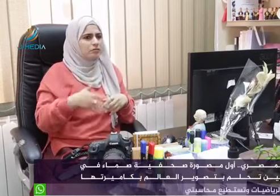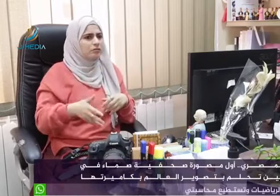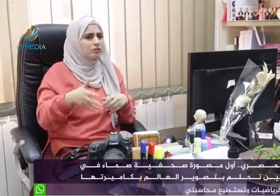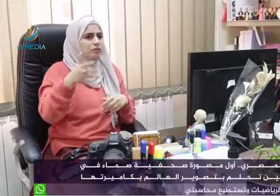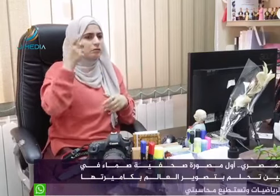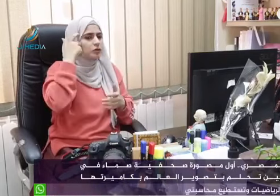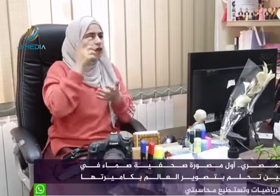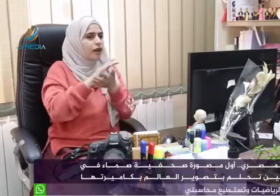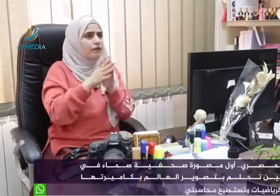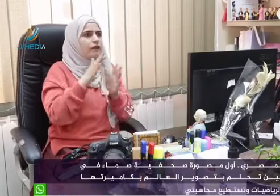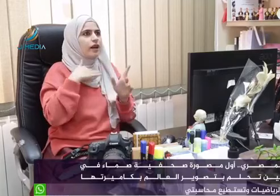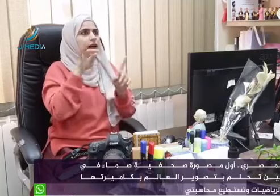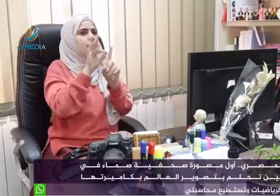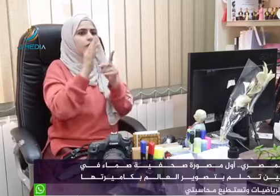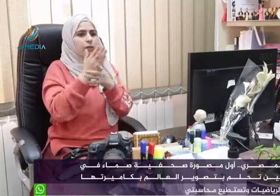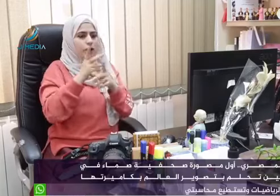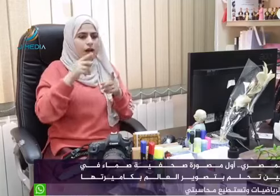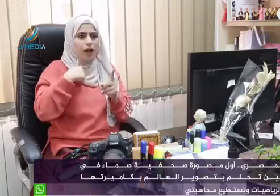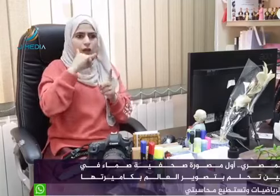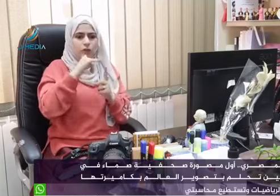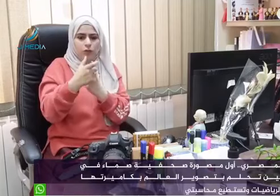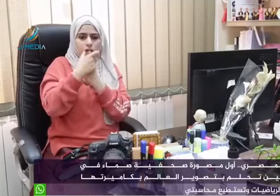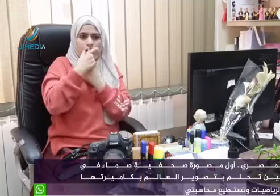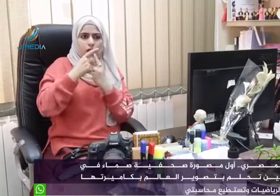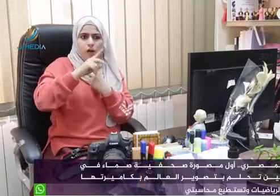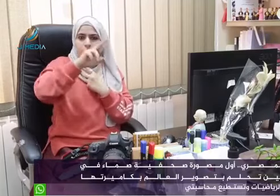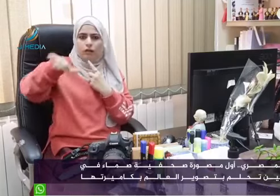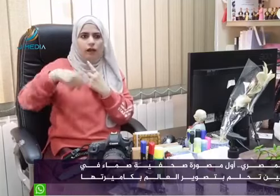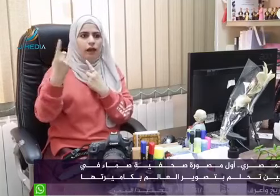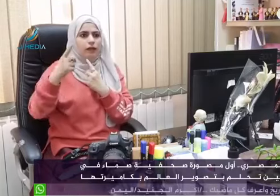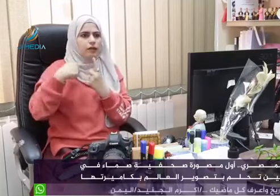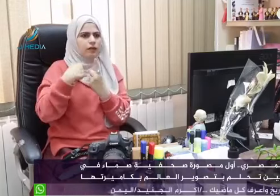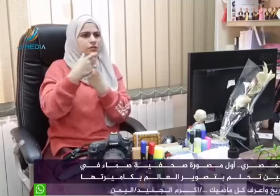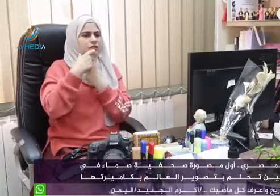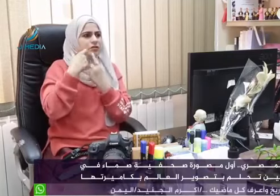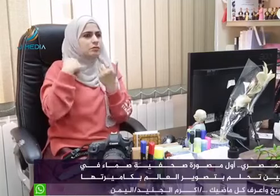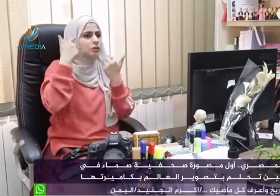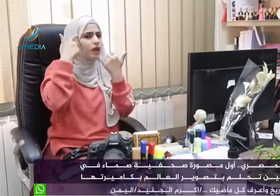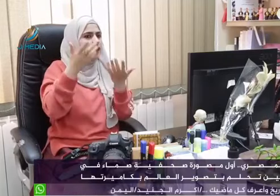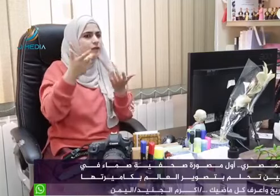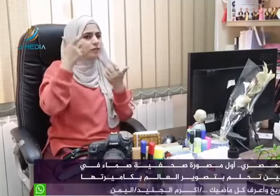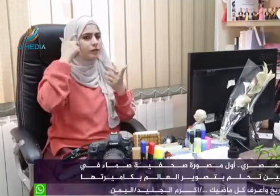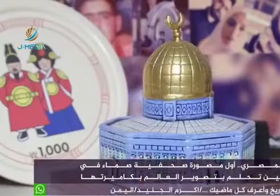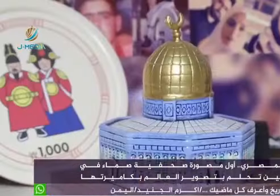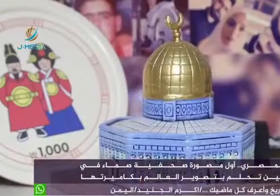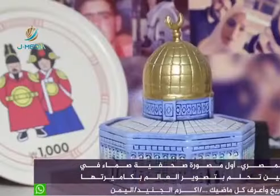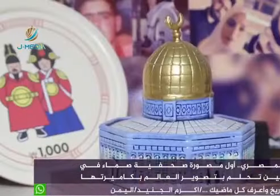أني أتعلم نطق أكبرت وأنا مش عارف أنه ليش أنا دايما بيها المحيط أنه دايما بعزلة